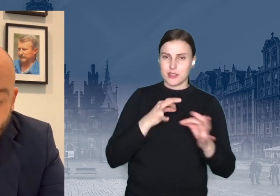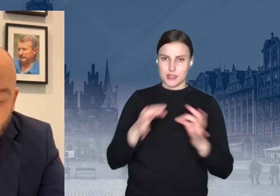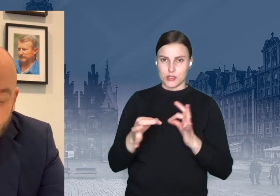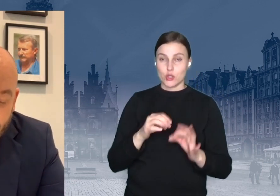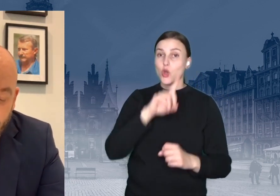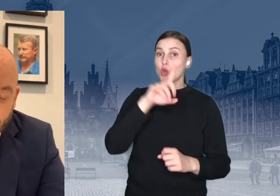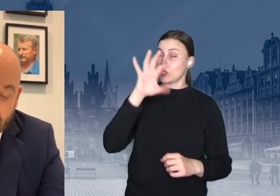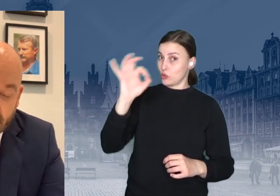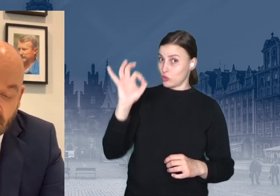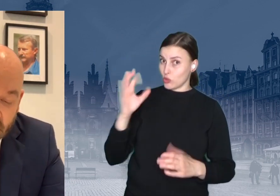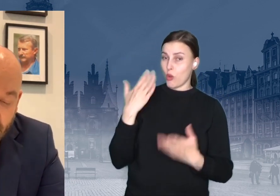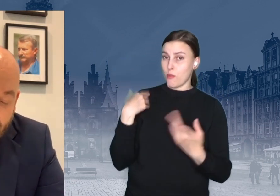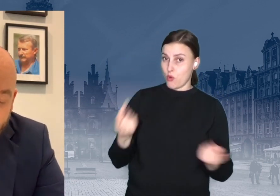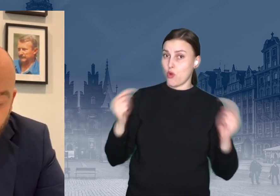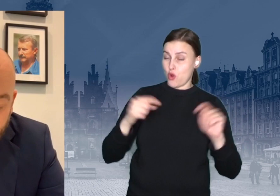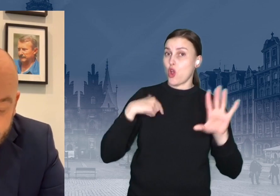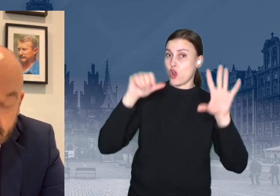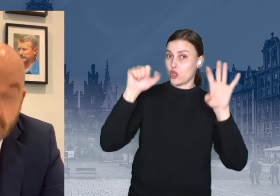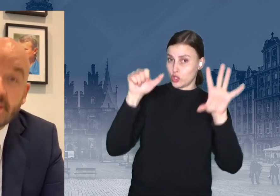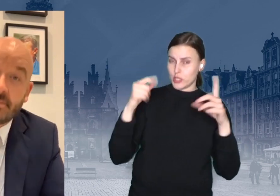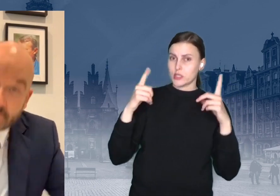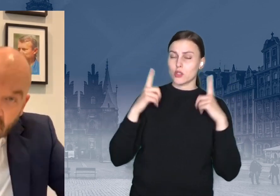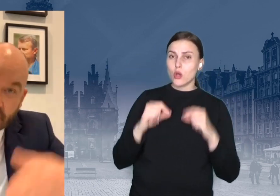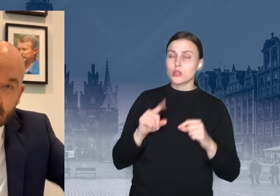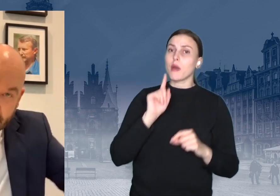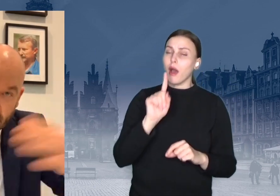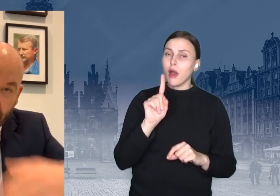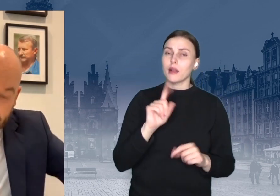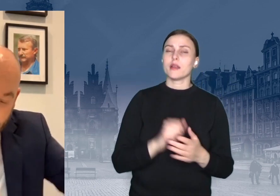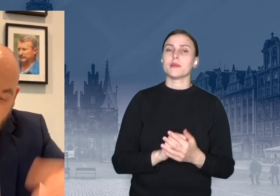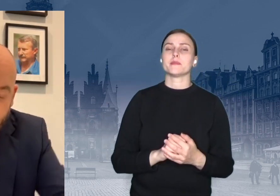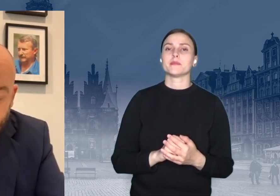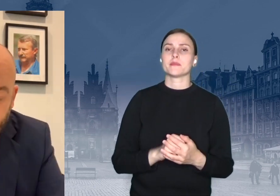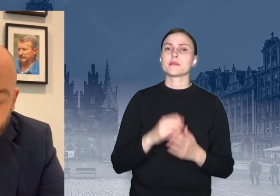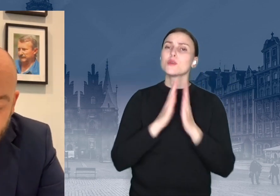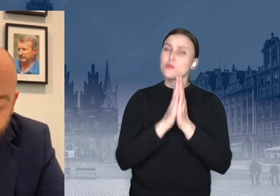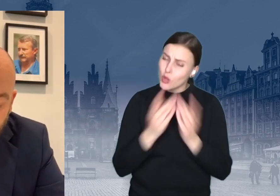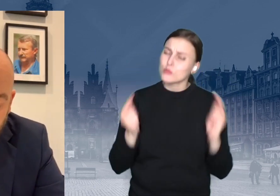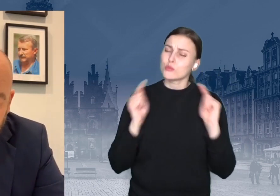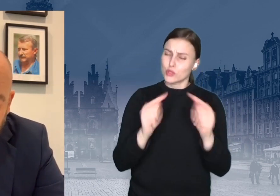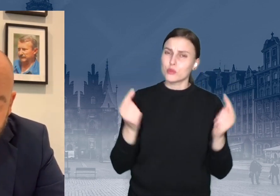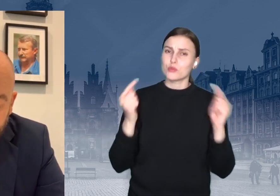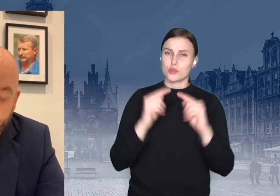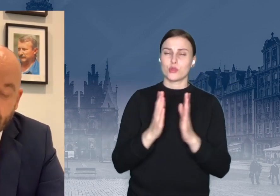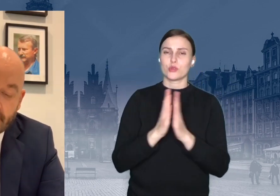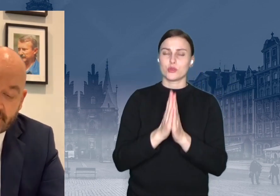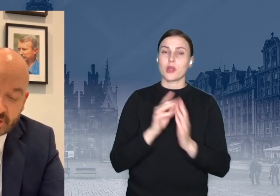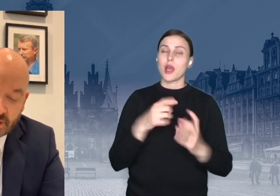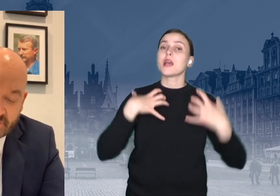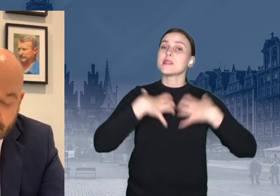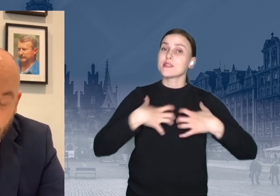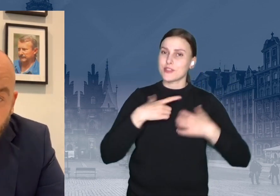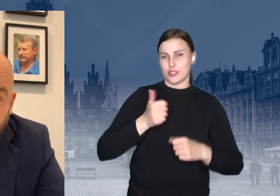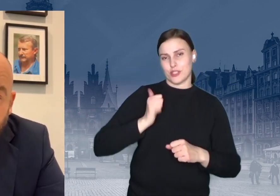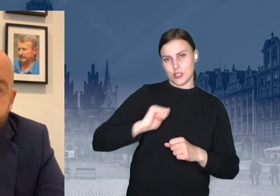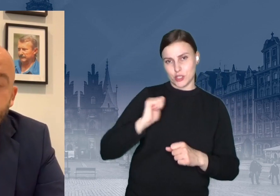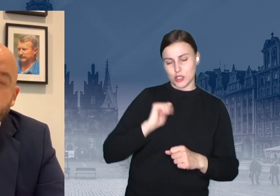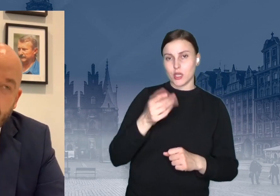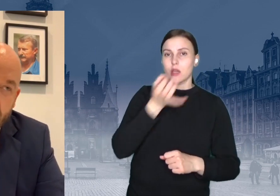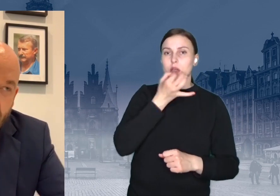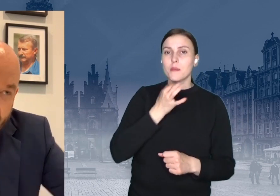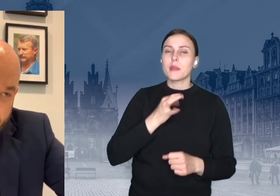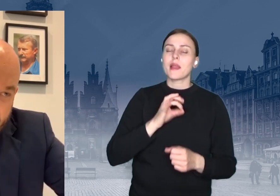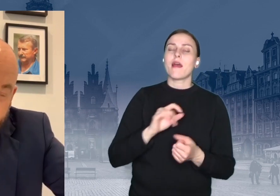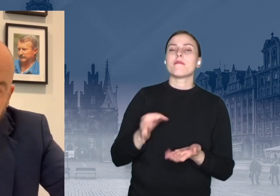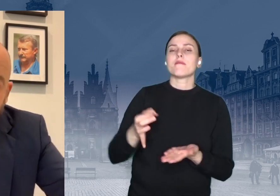przyszło 600 osób, ale kochani, przychodźcie, przychodźcie, przychodźcie, bo zwierzątka czekają. Pytacie o wyspę słodową?